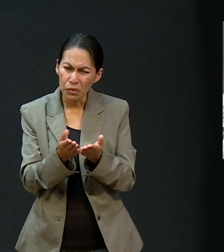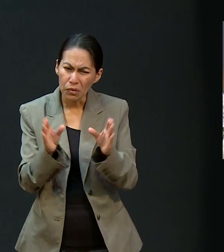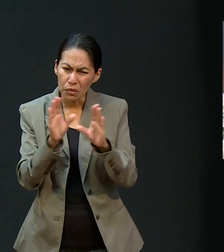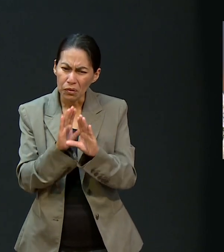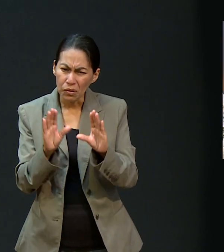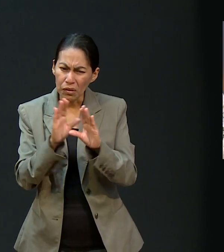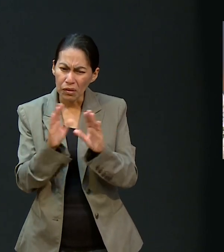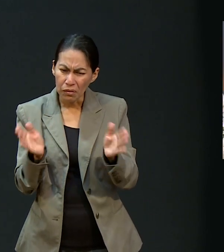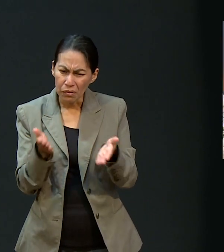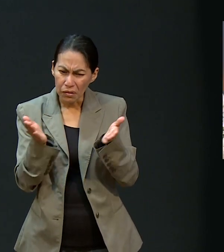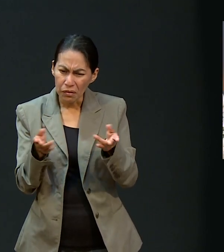yo, ay, qué bonito, ¿no? Todo.